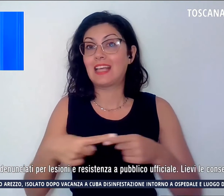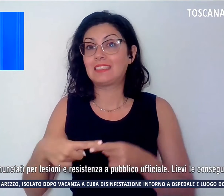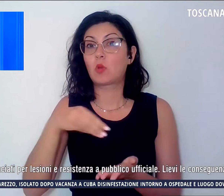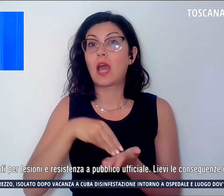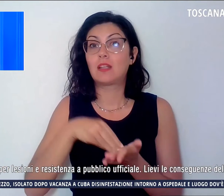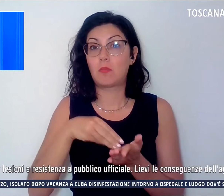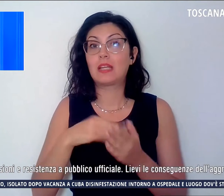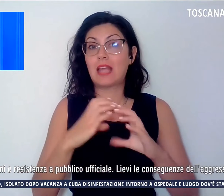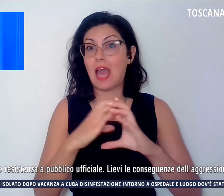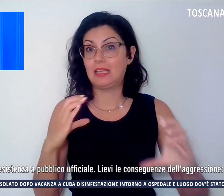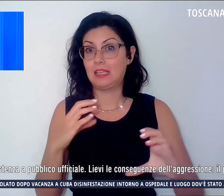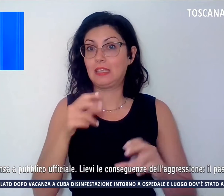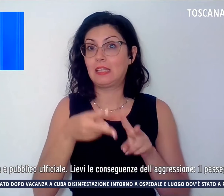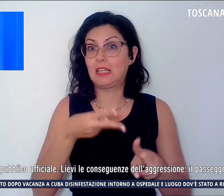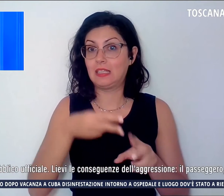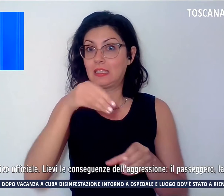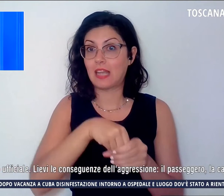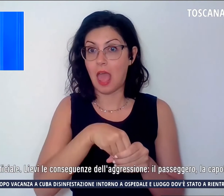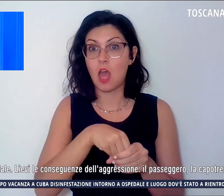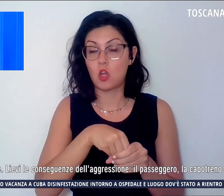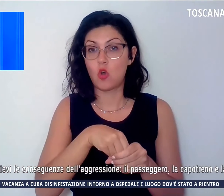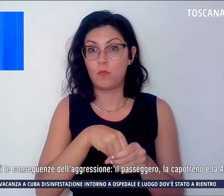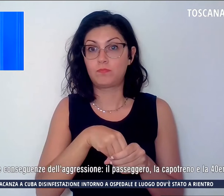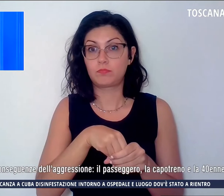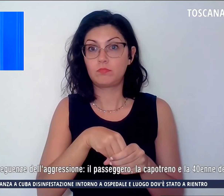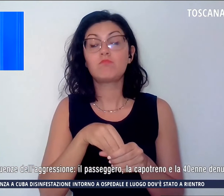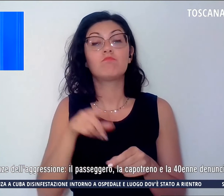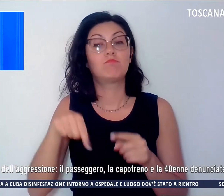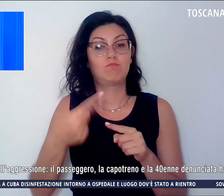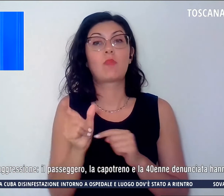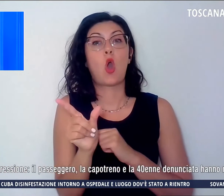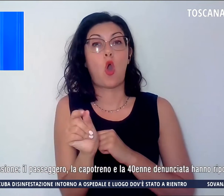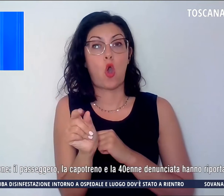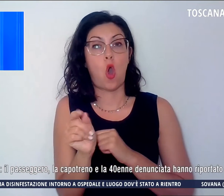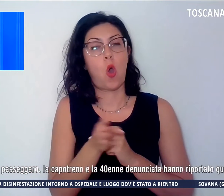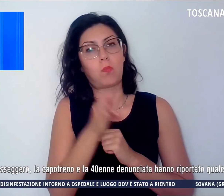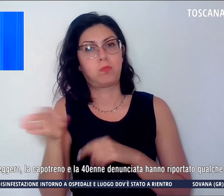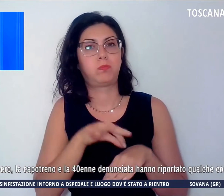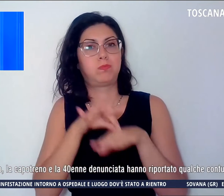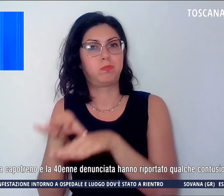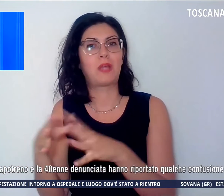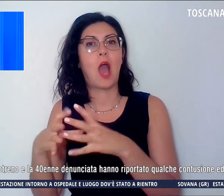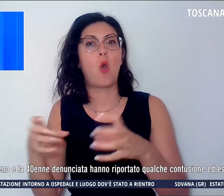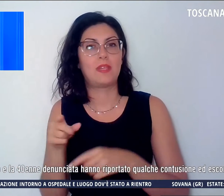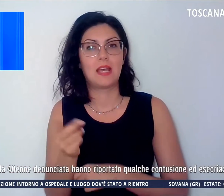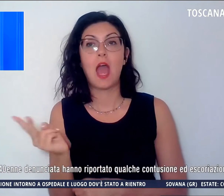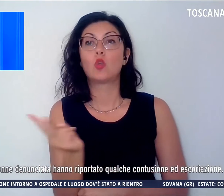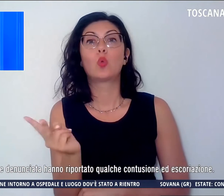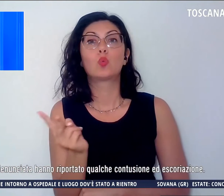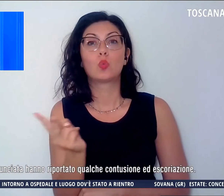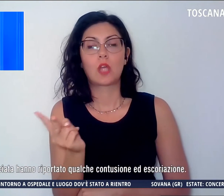a bordo treno prima di portare la coppia in commissariato. Tutti e due sono stati